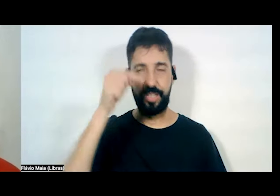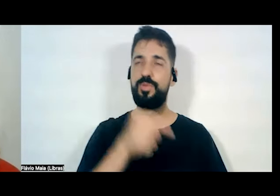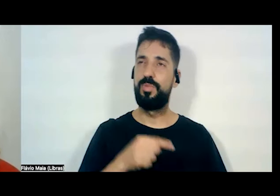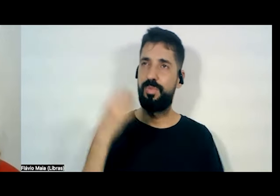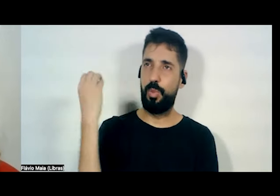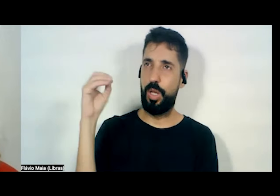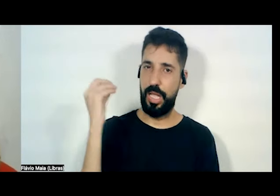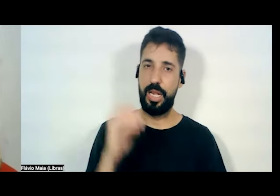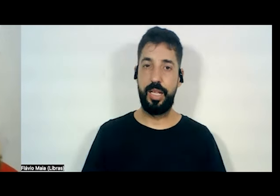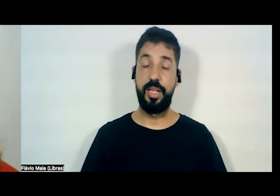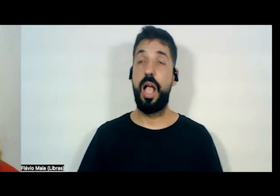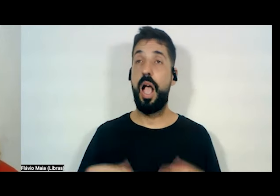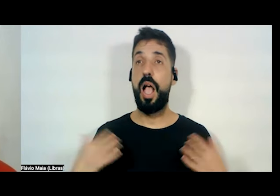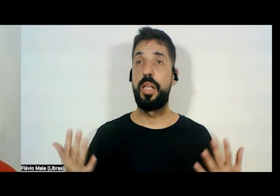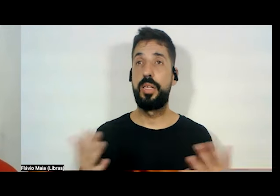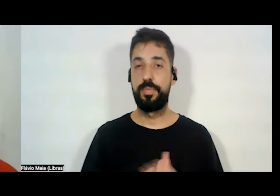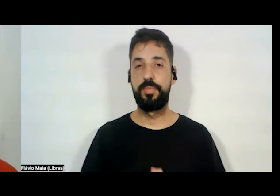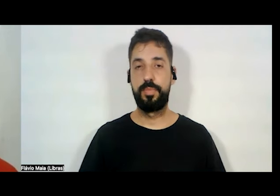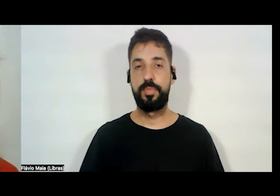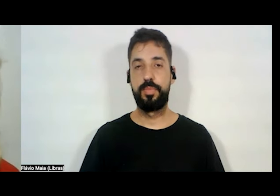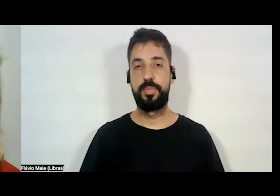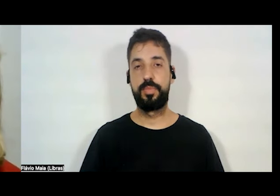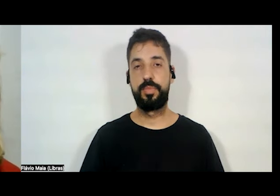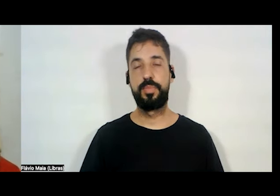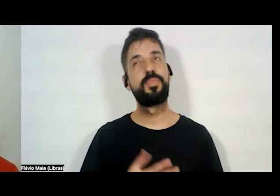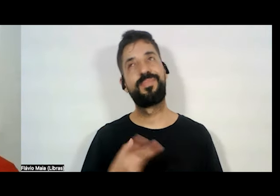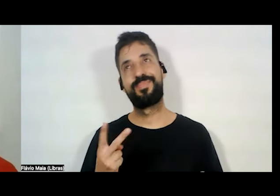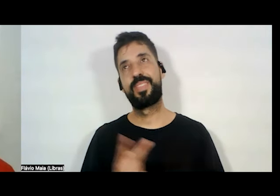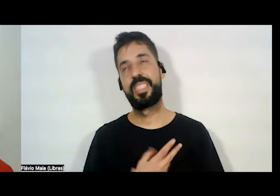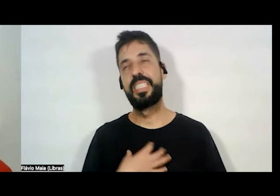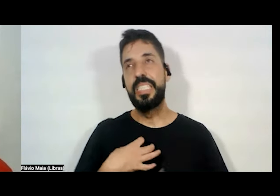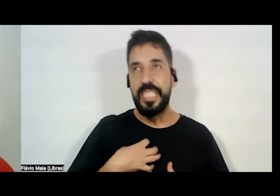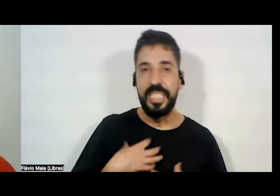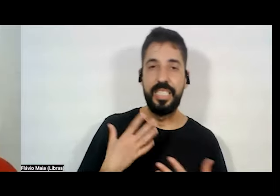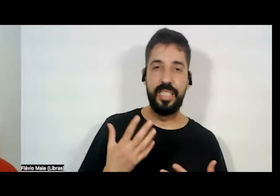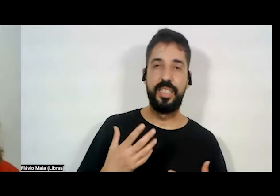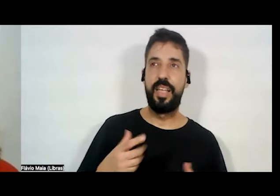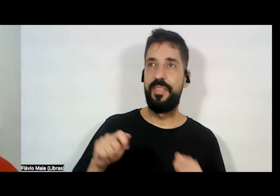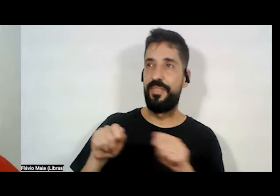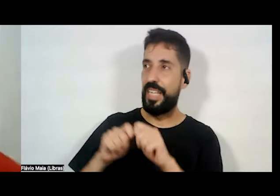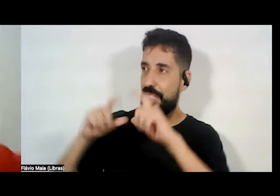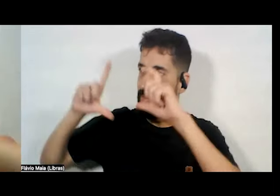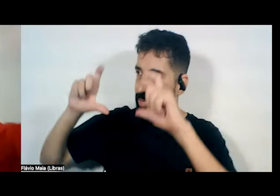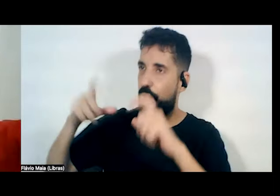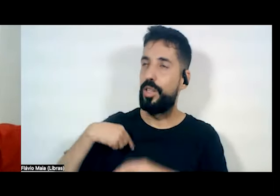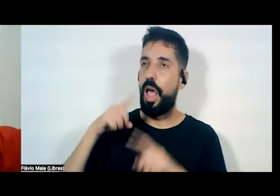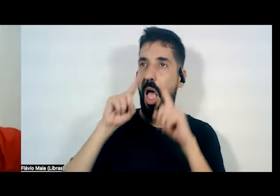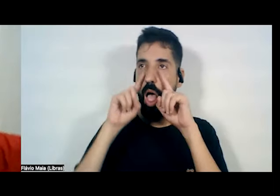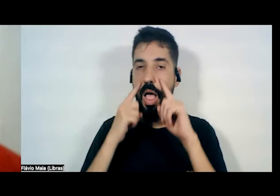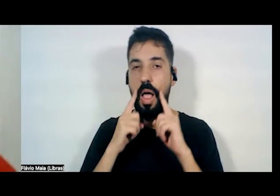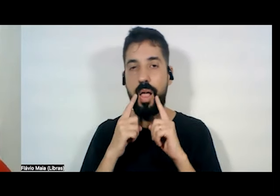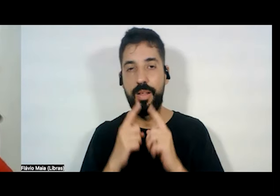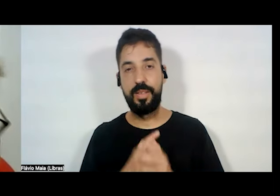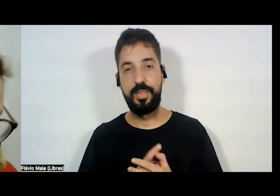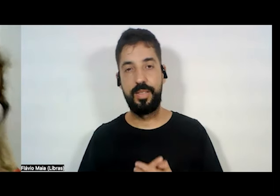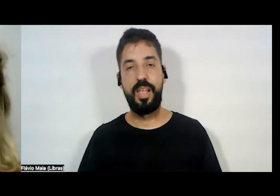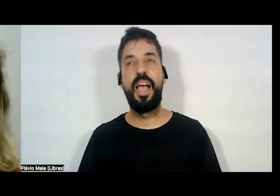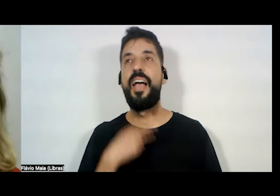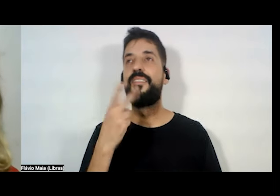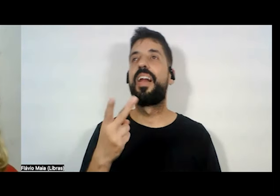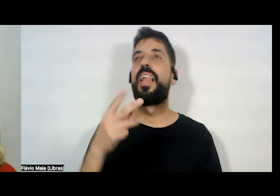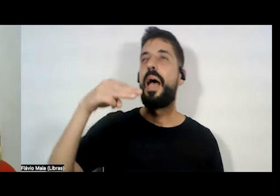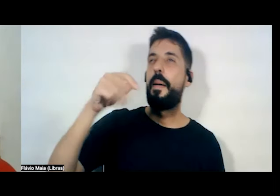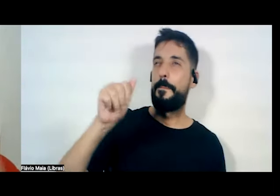E aí, eu me deixei abater e me fizeram uma foto. Maria do Rosário, arrasada, foi uma manchete.